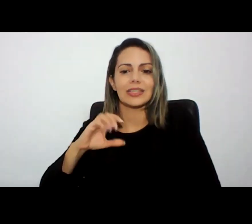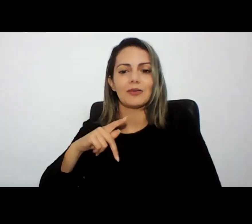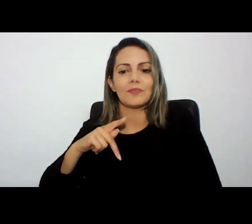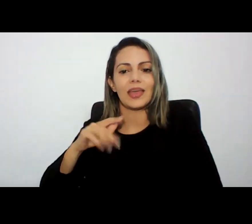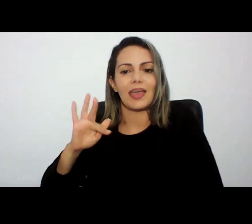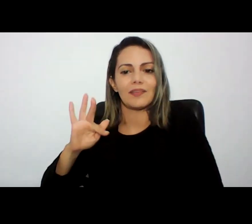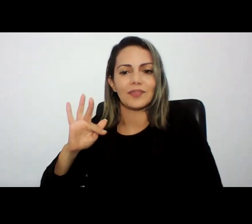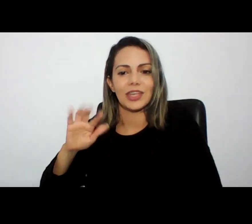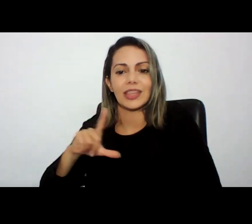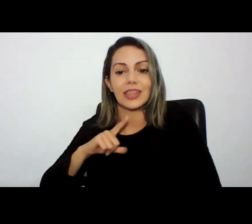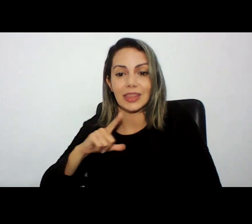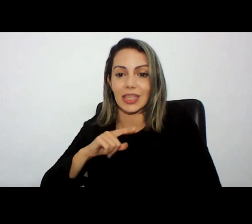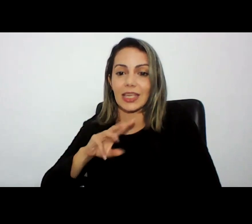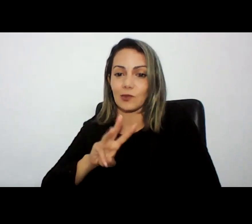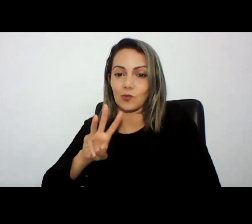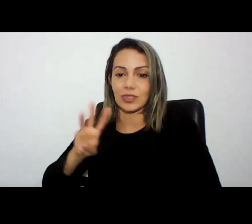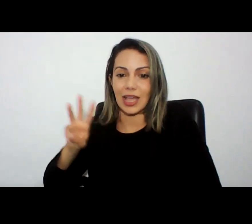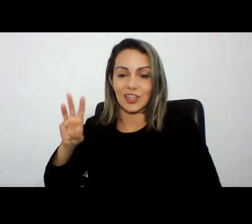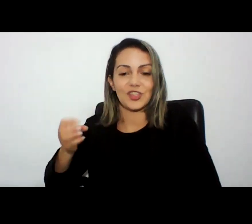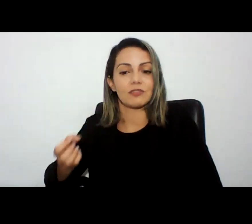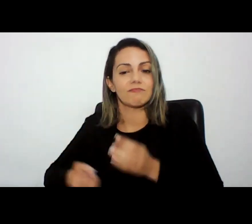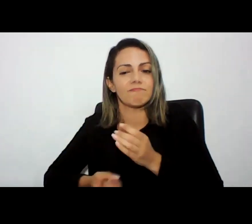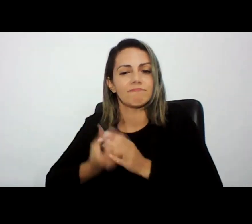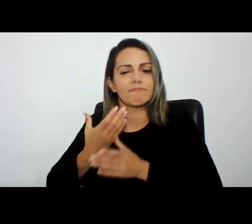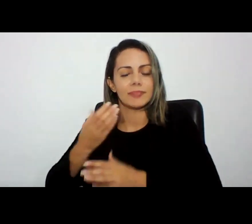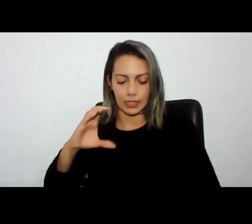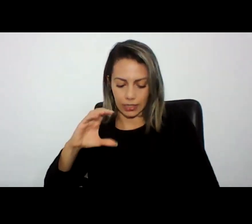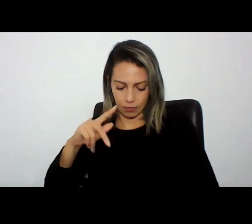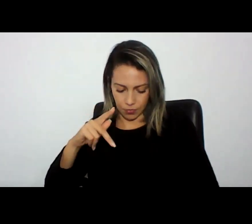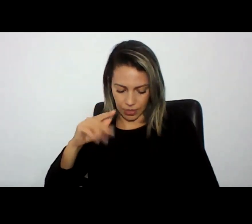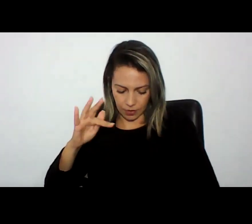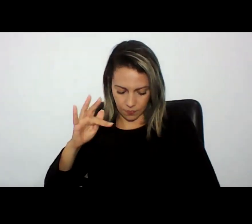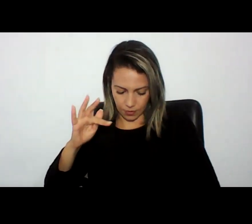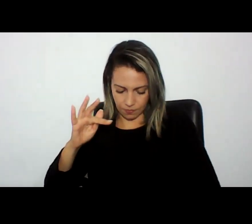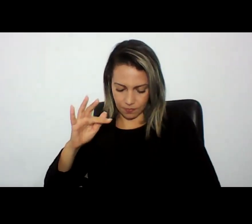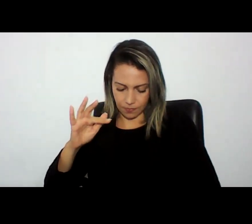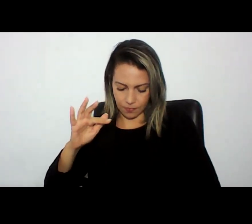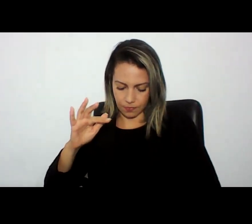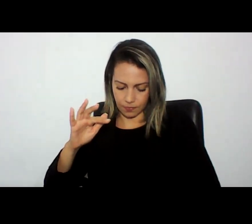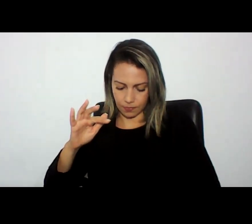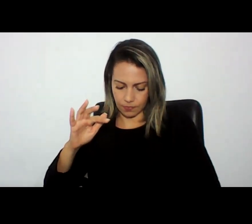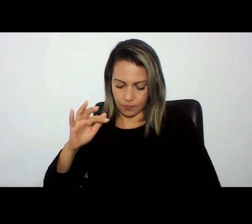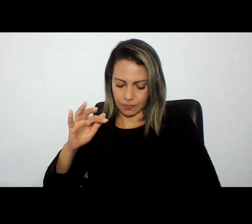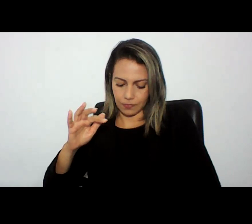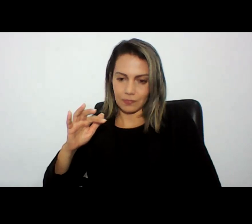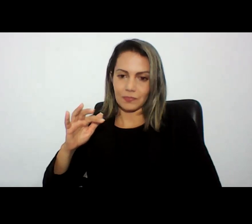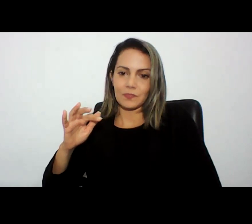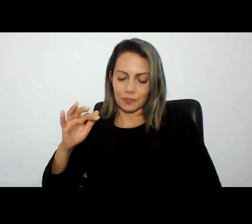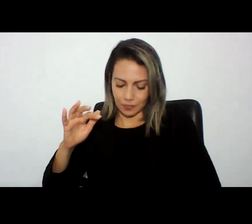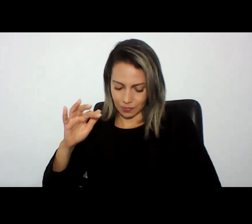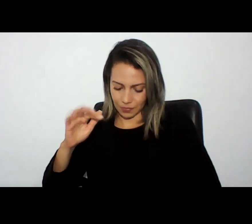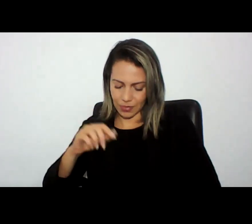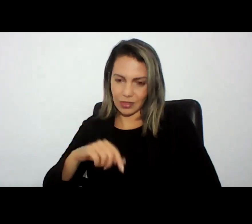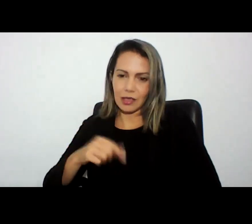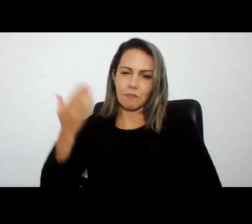CPF e aí volto naquele ponto que eu disse que nós vamos ter que nos adaptar o site nessa época ele não fazia verificação do CPF ele